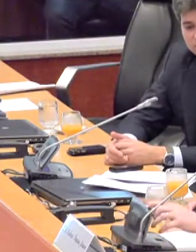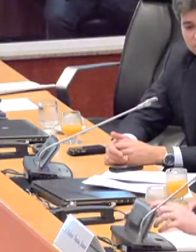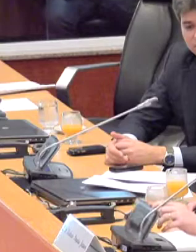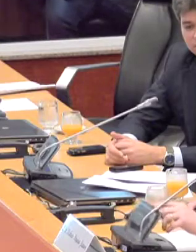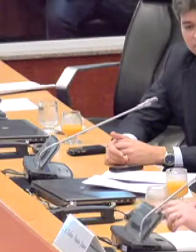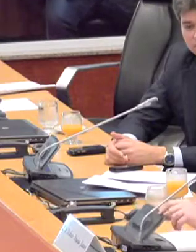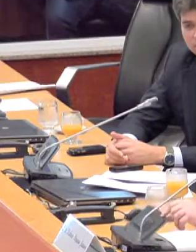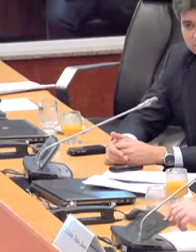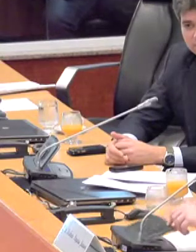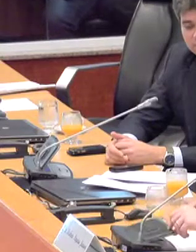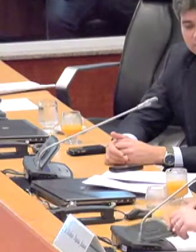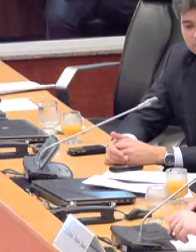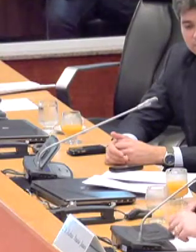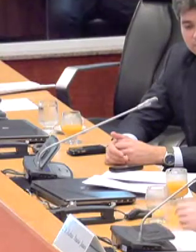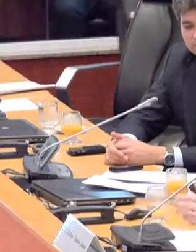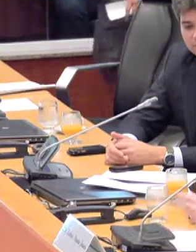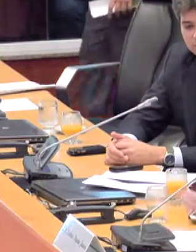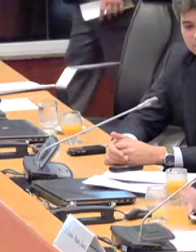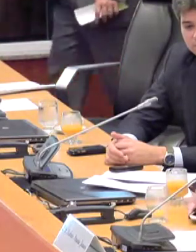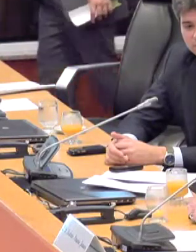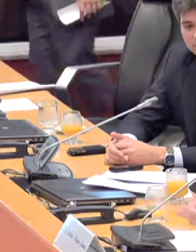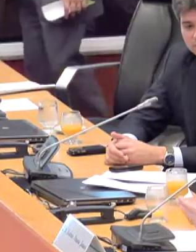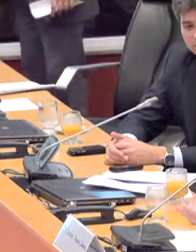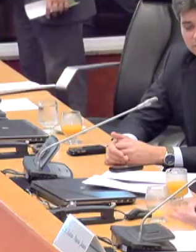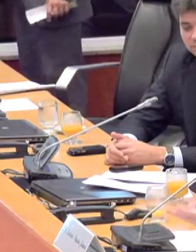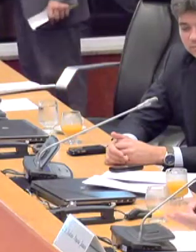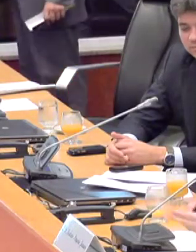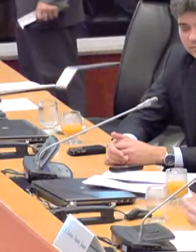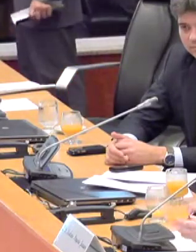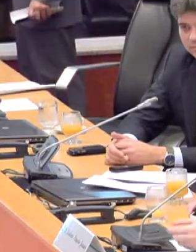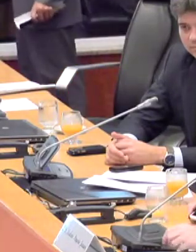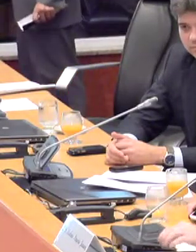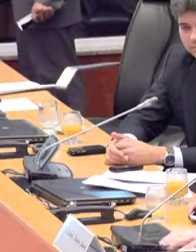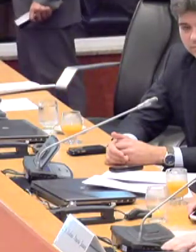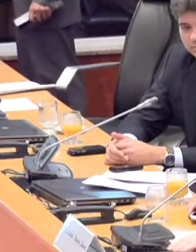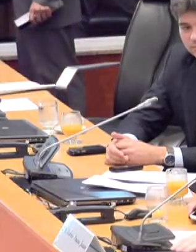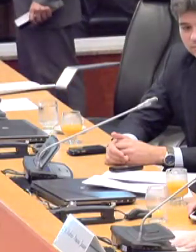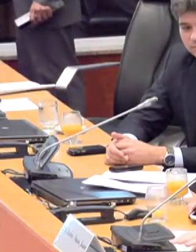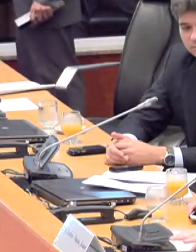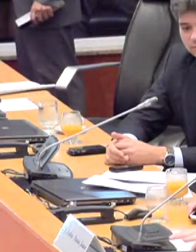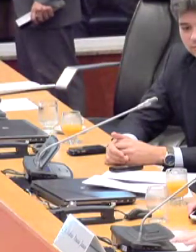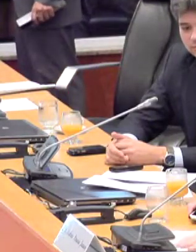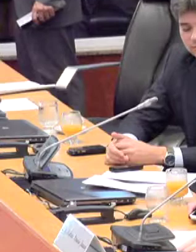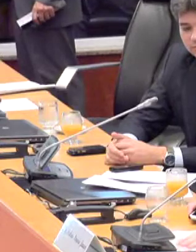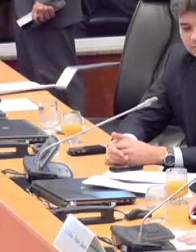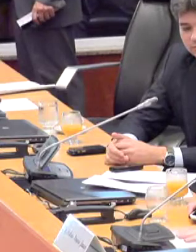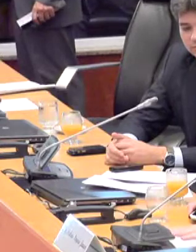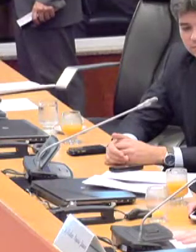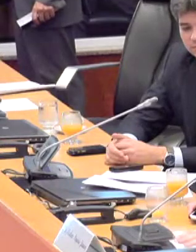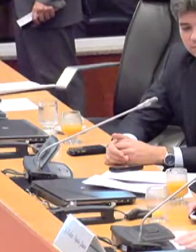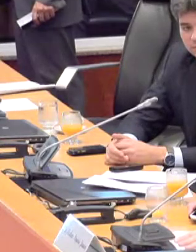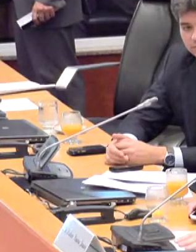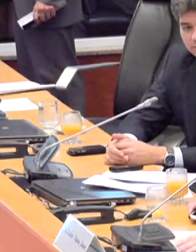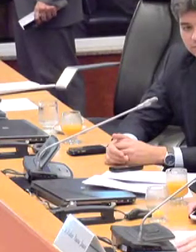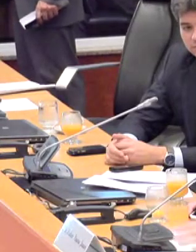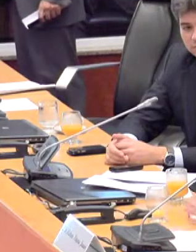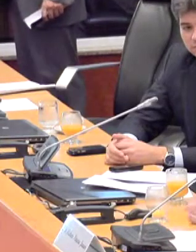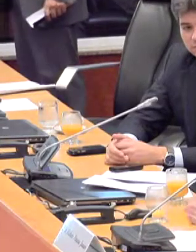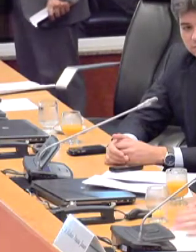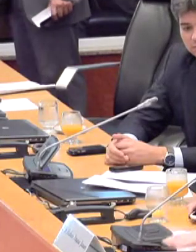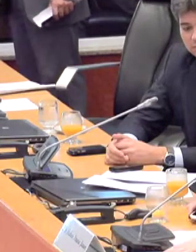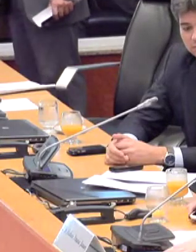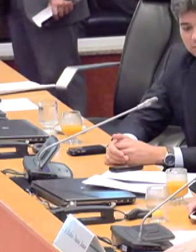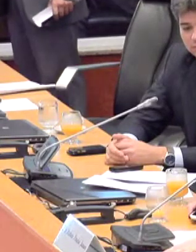a Assembleia, fazer um grande mandato, a serviço da educação, que é a causa com que mais ele se identifica, mas a serviço do